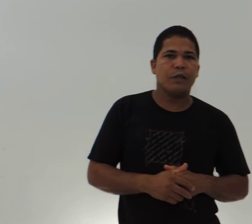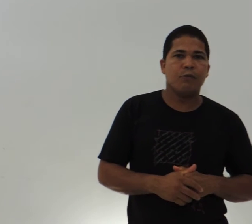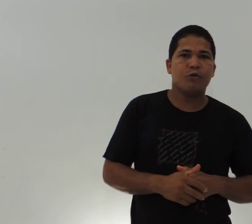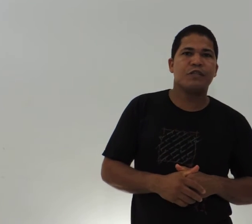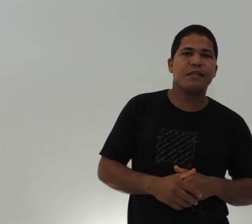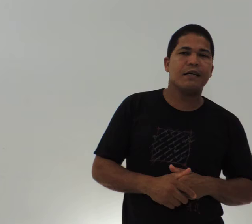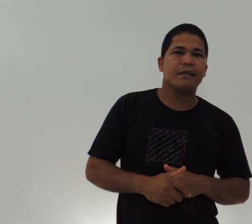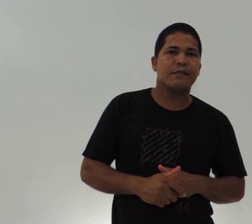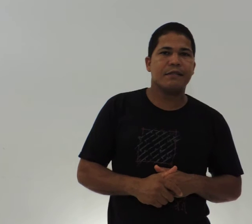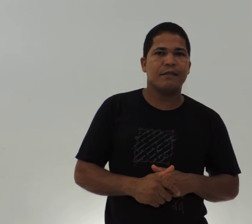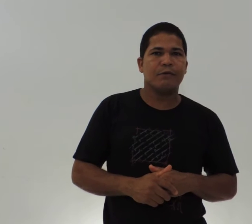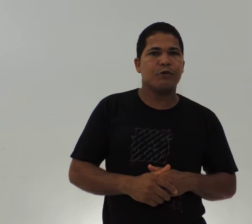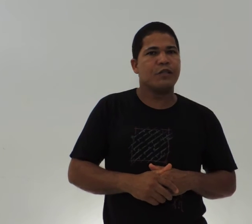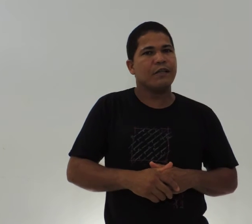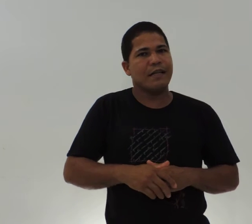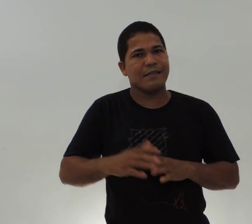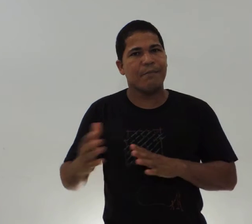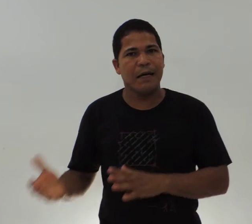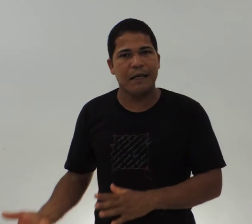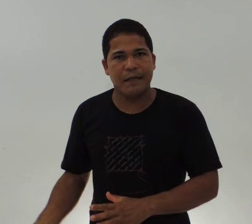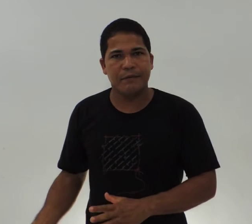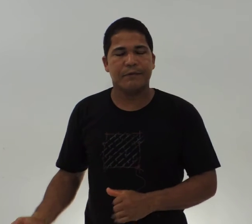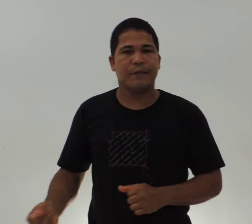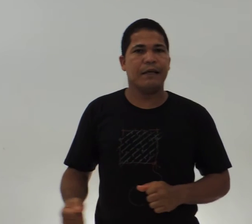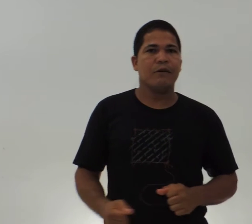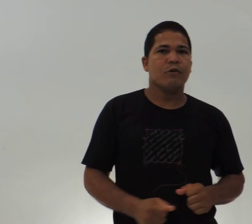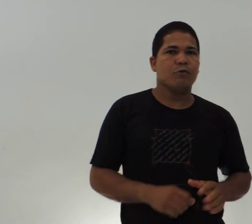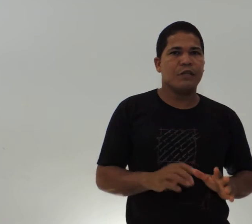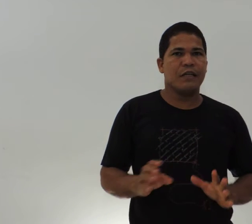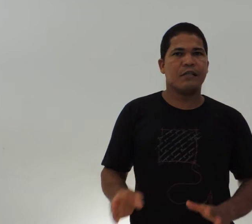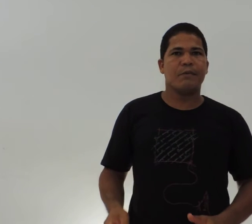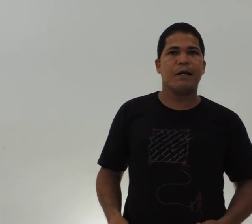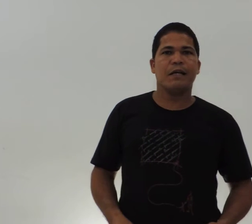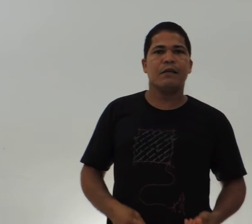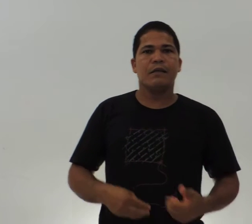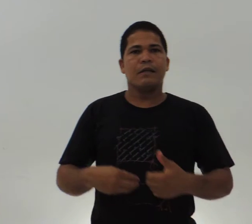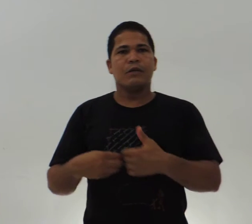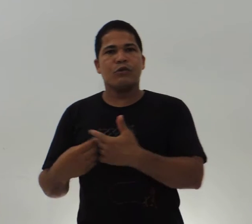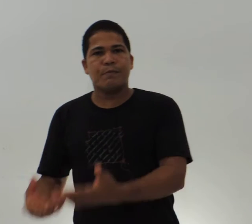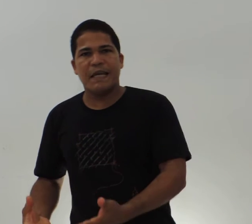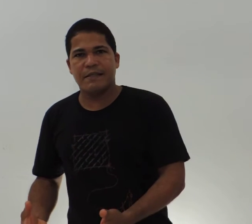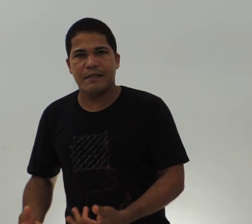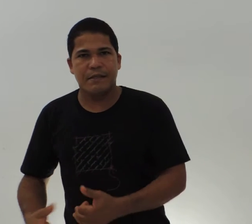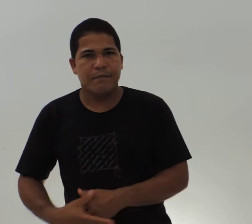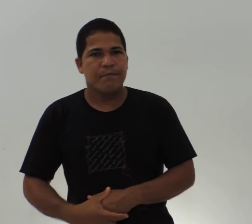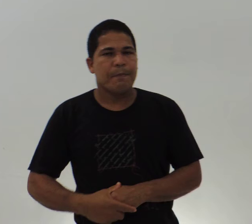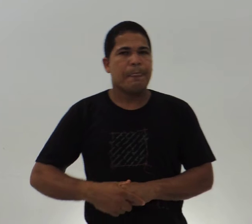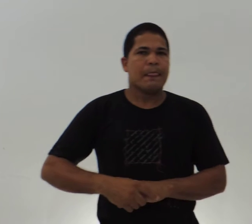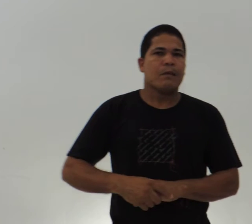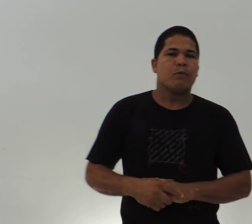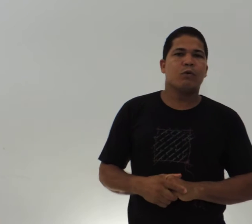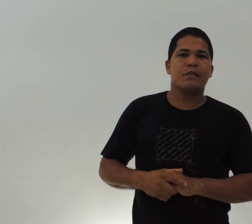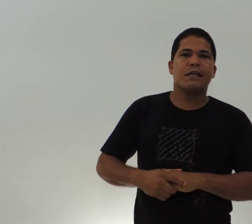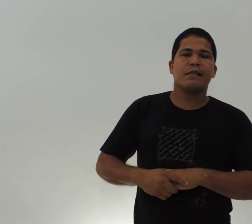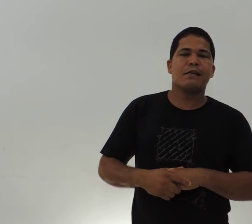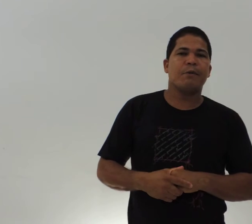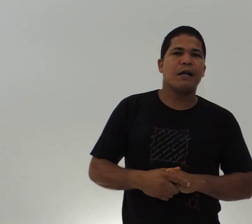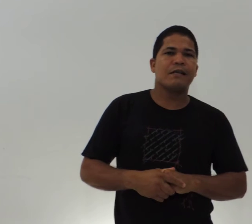os dias da semana, os dias da semana e os meses. Os dias da semana,